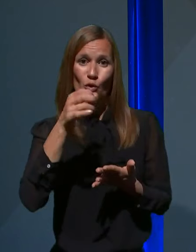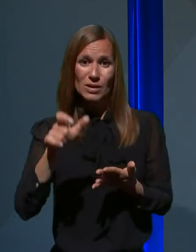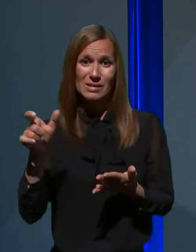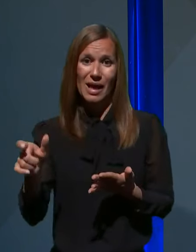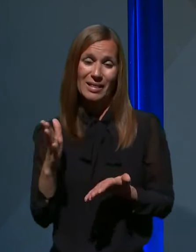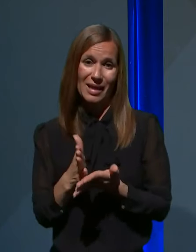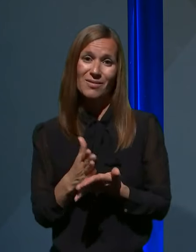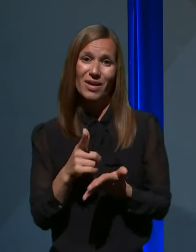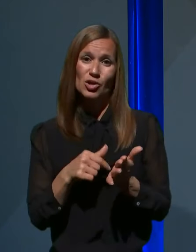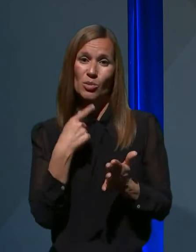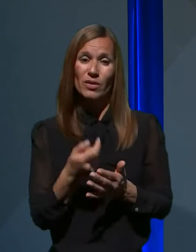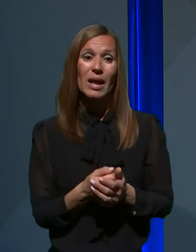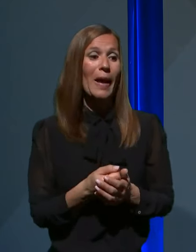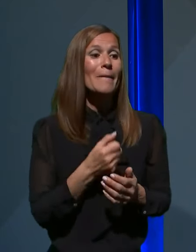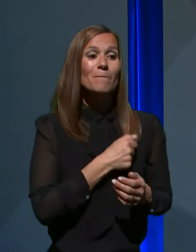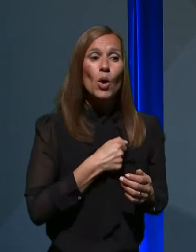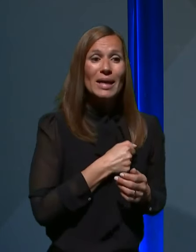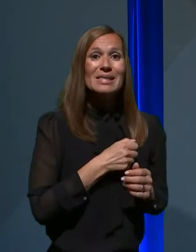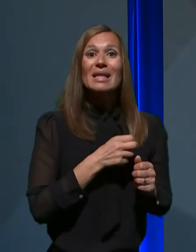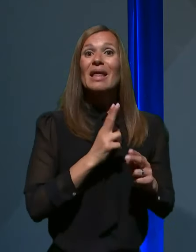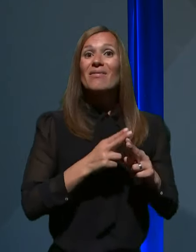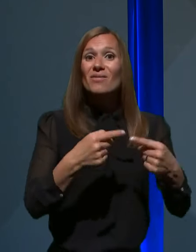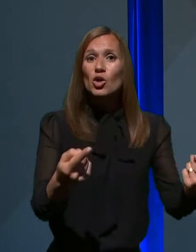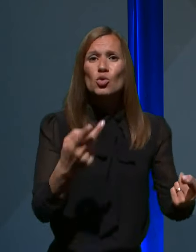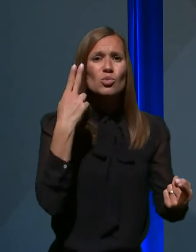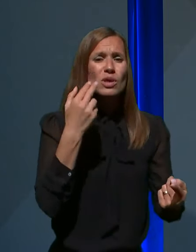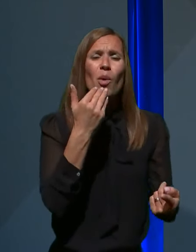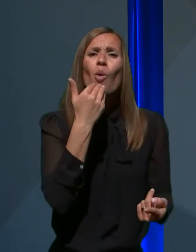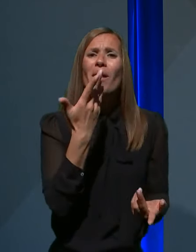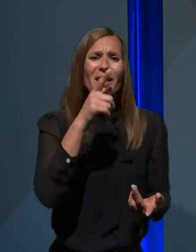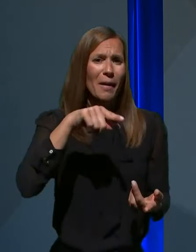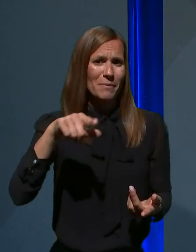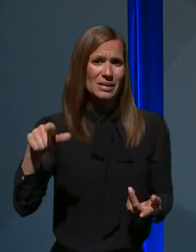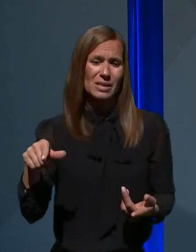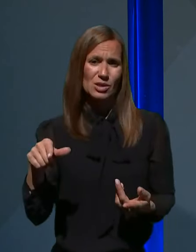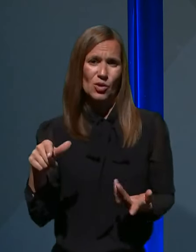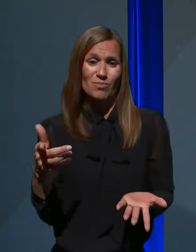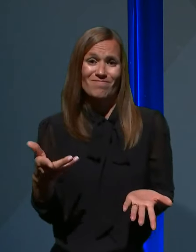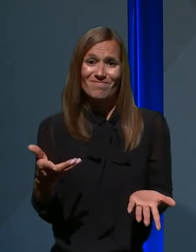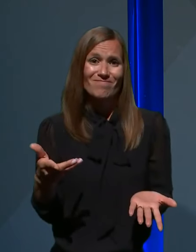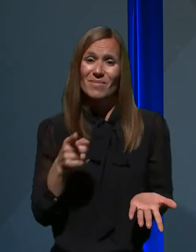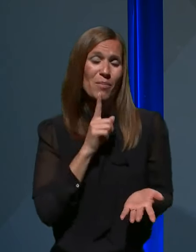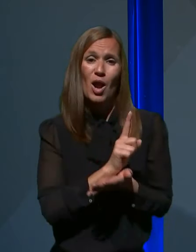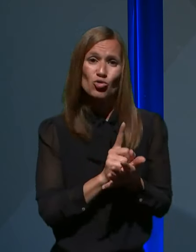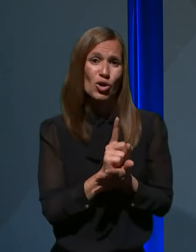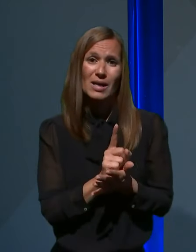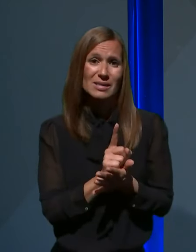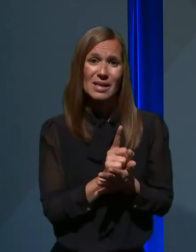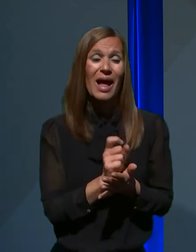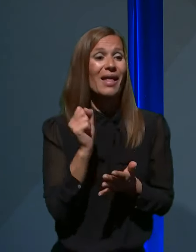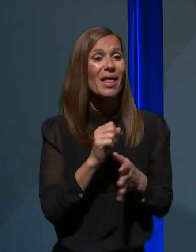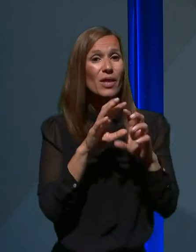Bolezen in virus poznamo šele nekaj mesecev. Da se naredijo testi, da so na voljo testi, ki so ustrezne